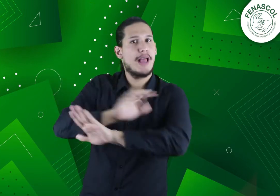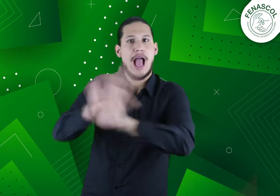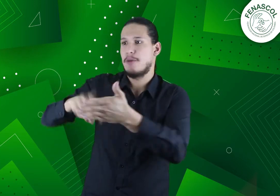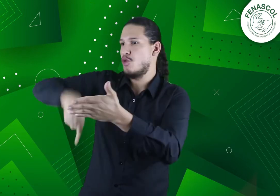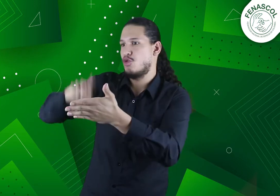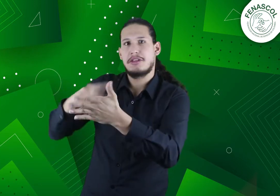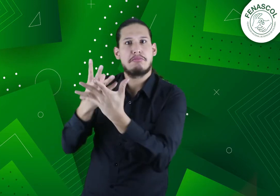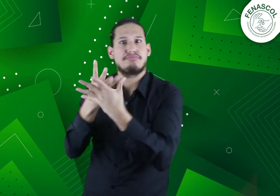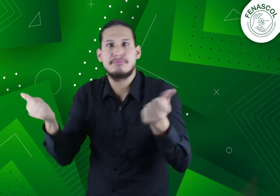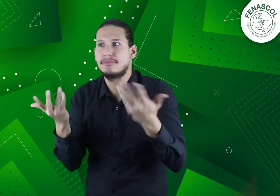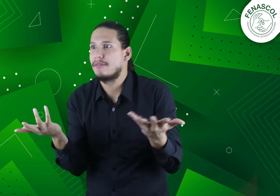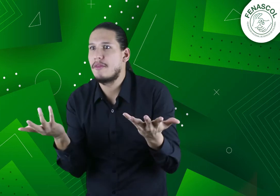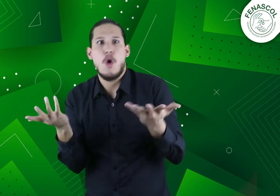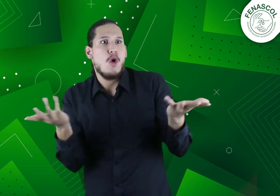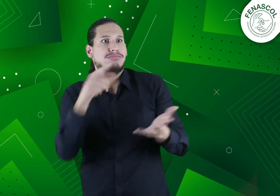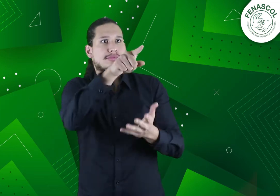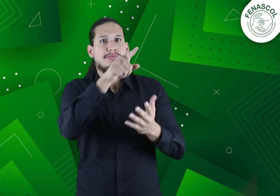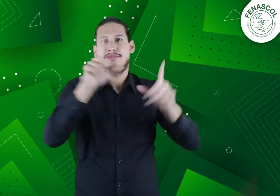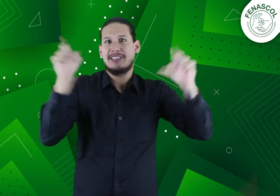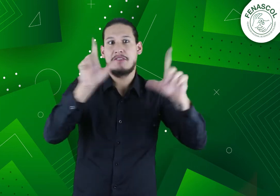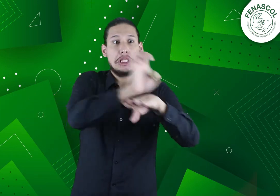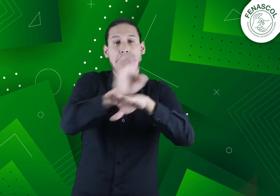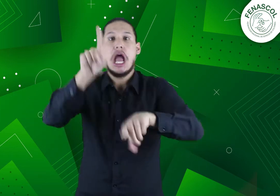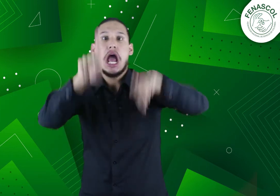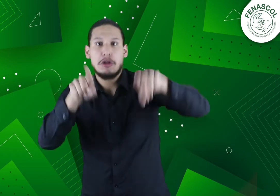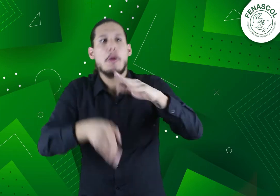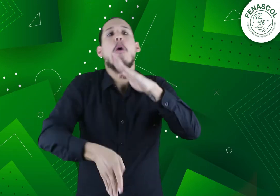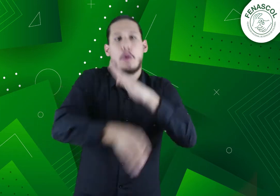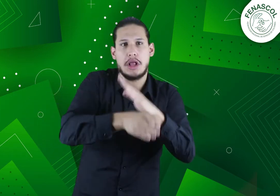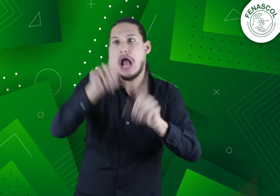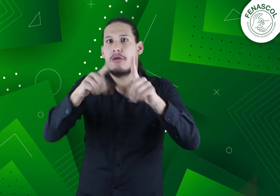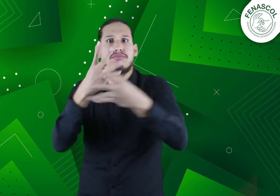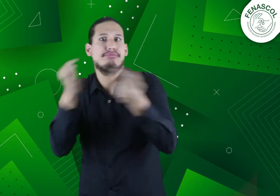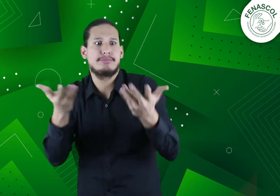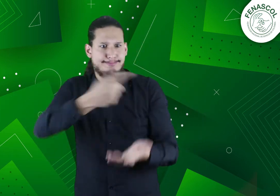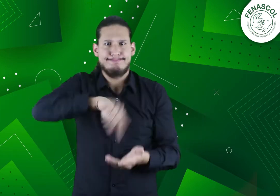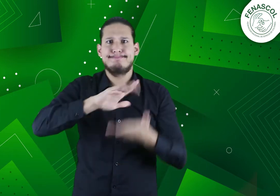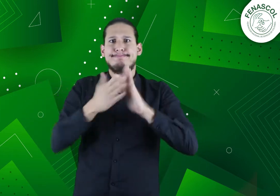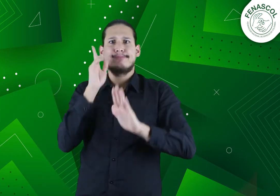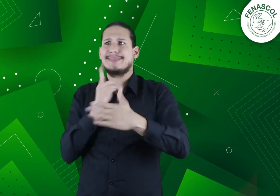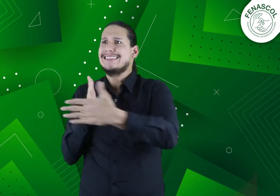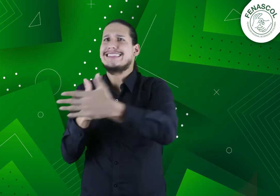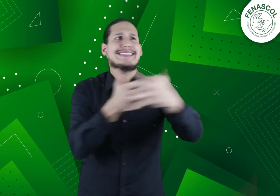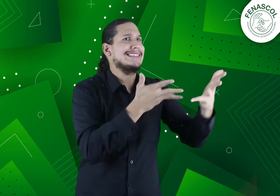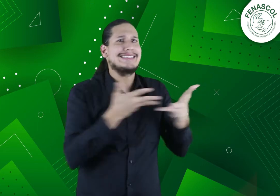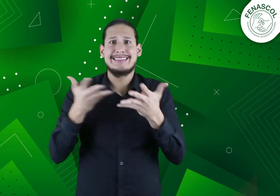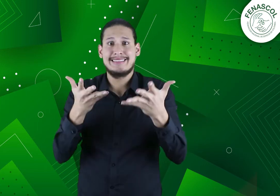durante el periodo de emergencia. ¿Qué pasará entonces con nosotros cuando necesitemos acceder a la información? ¿Seguirán los canales